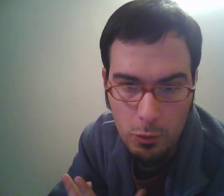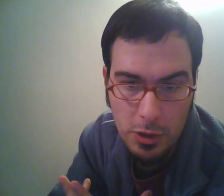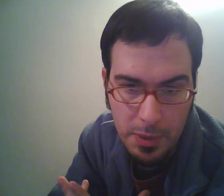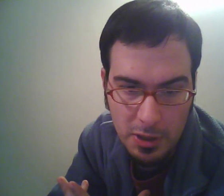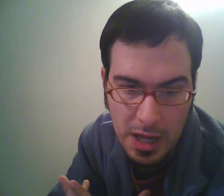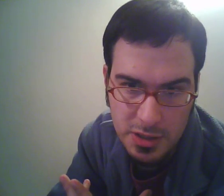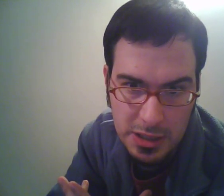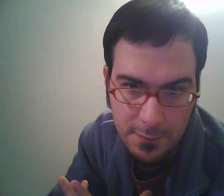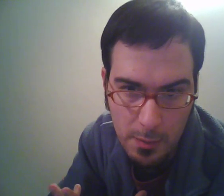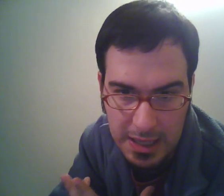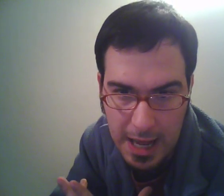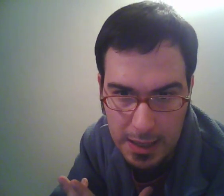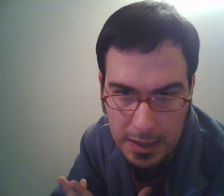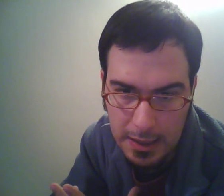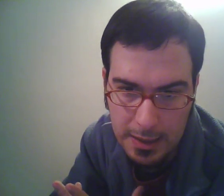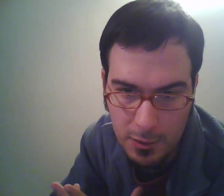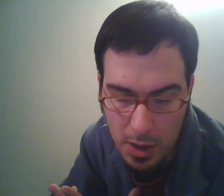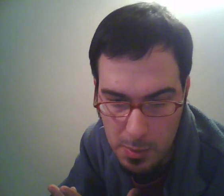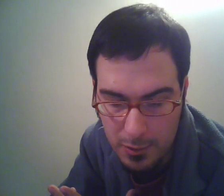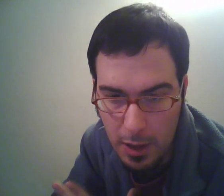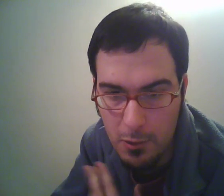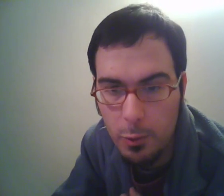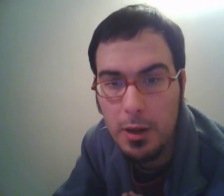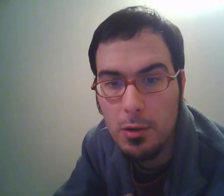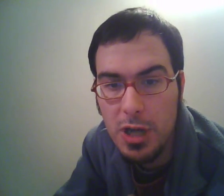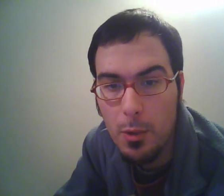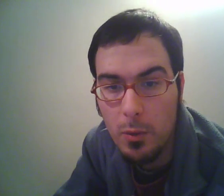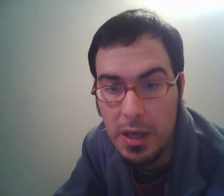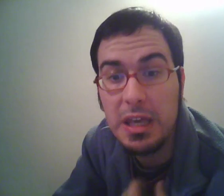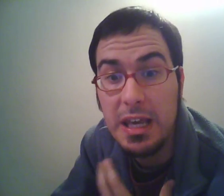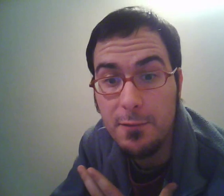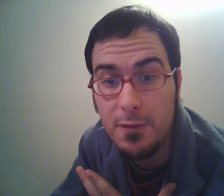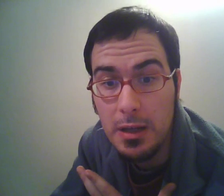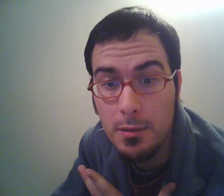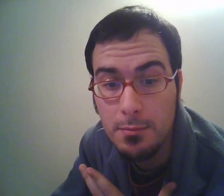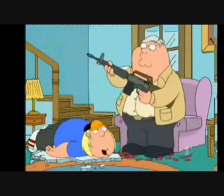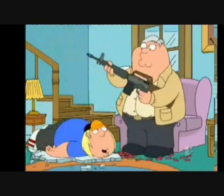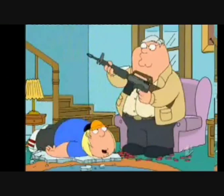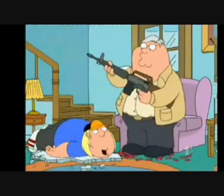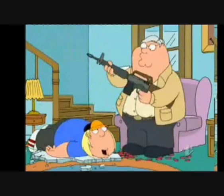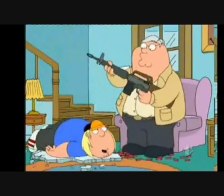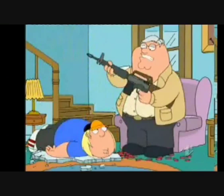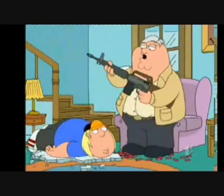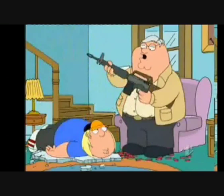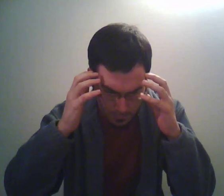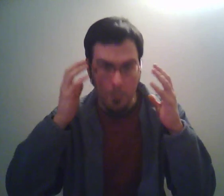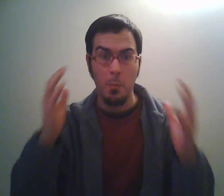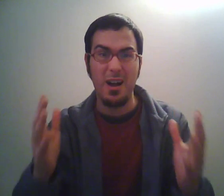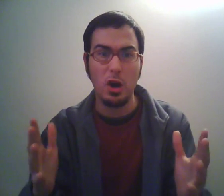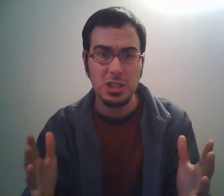uno dei personaggi di Family Guy, il cartone animato che noi qui conosciamo come i Griffin. Ciao papone! Ma cosa